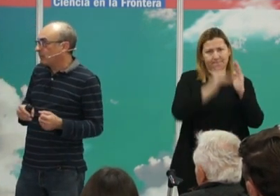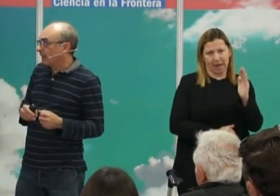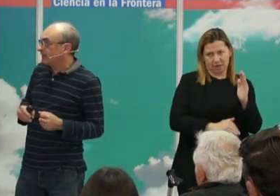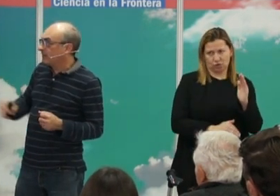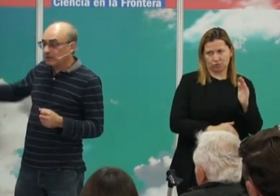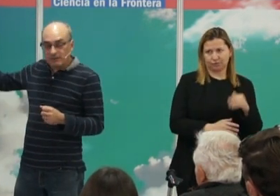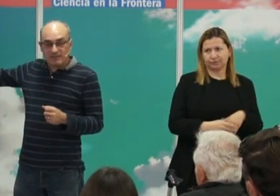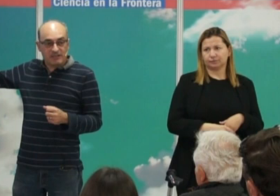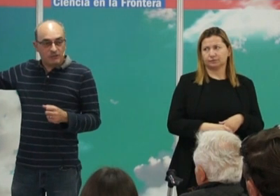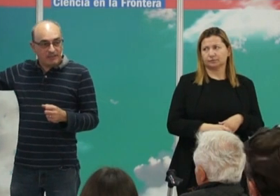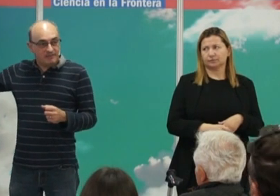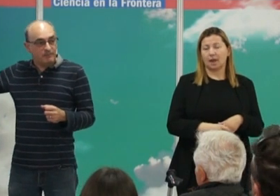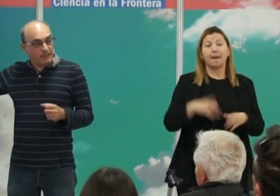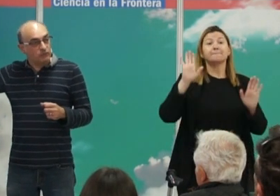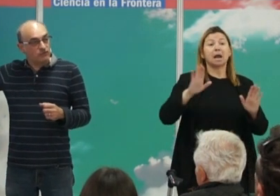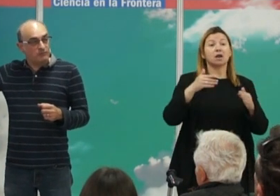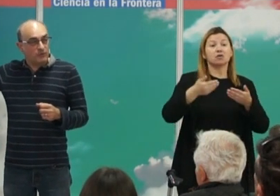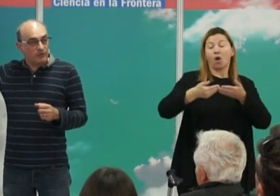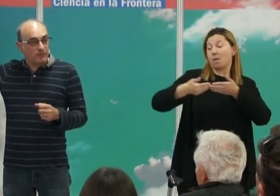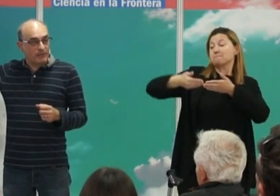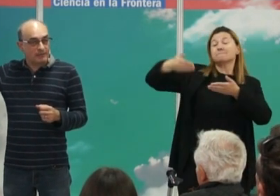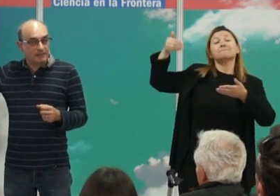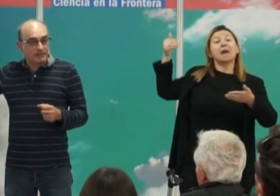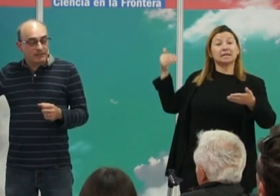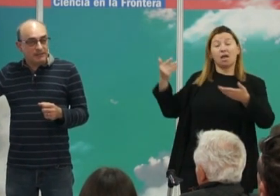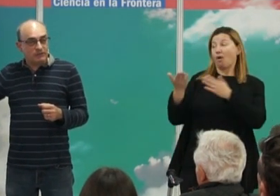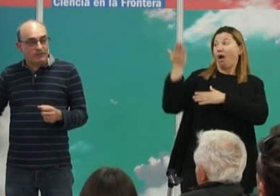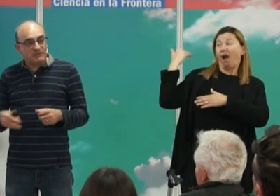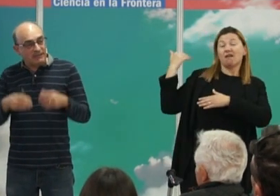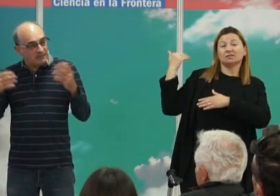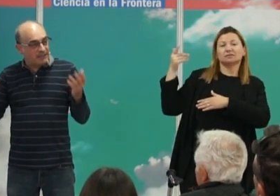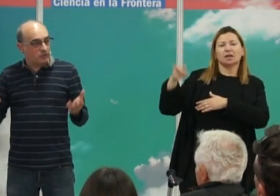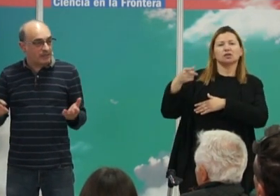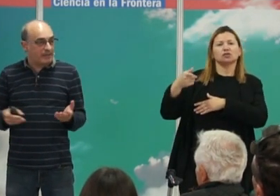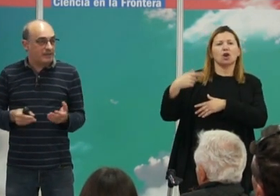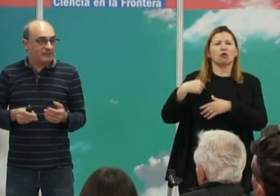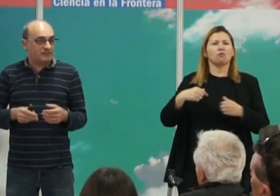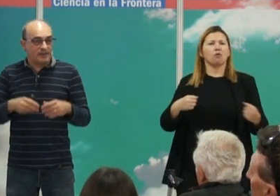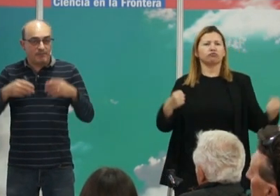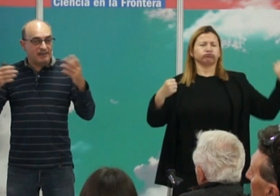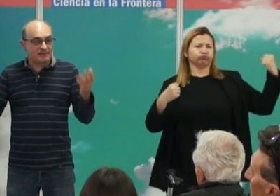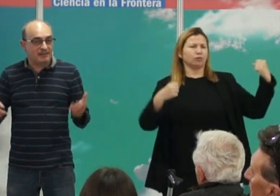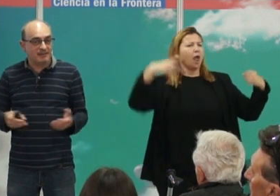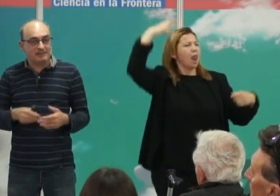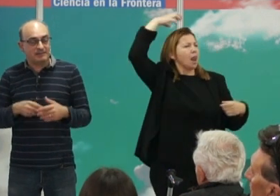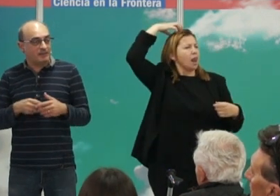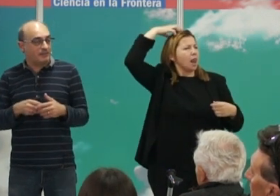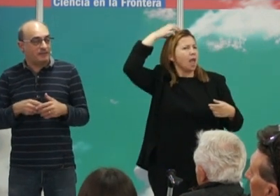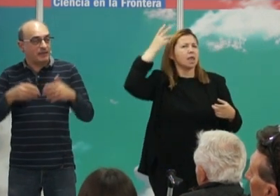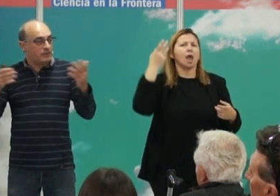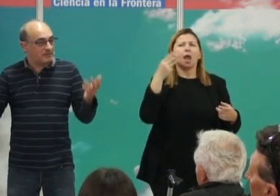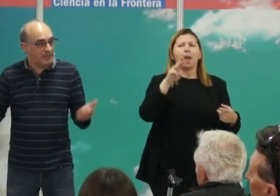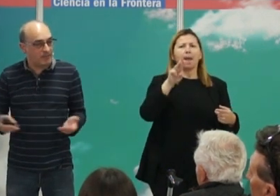populares pero en el pasado no era así porque era un símbolo de poder y entonces hay descritos reyes persas